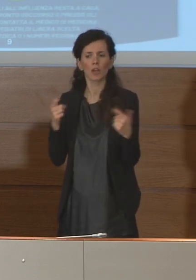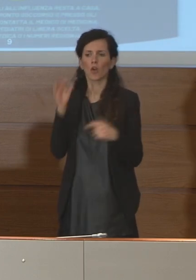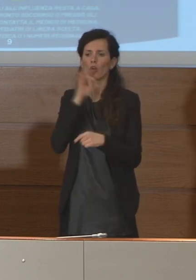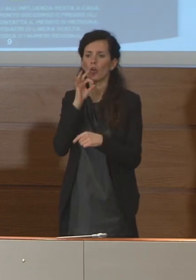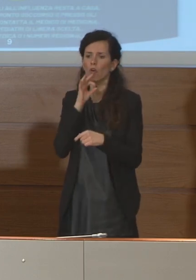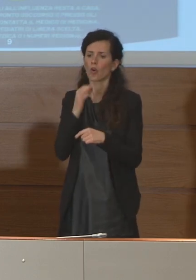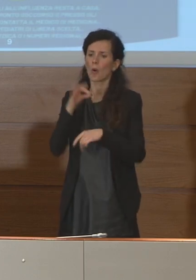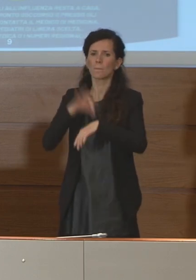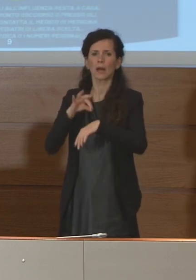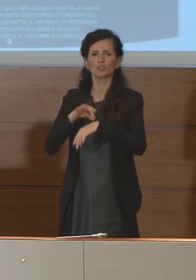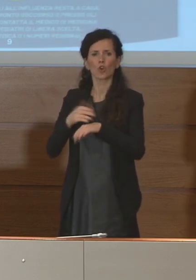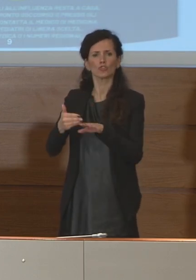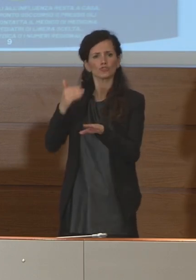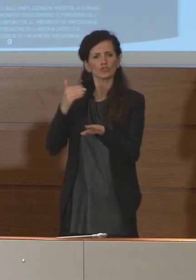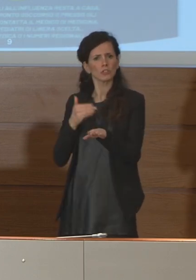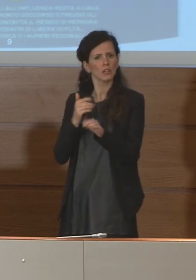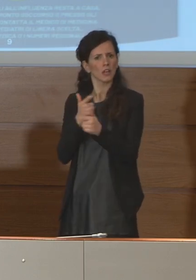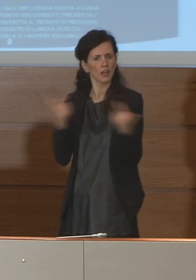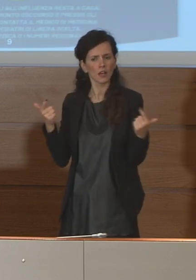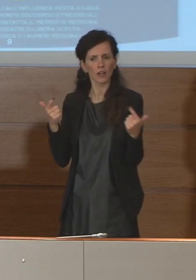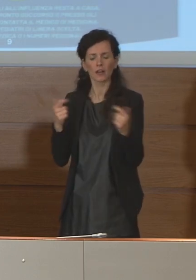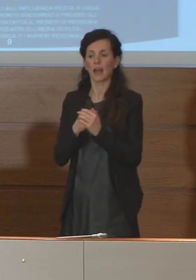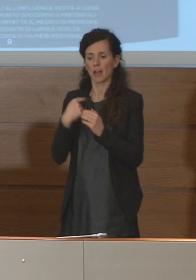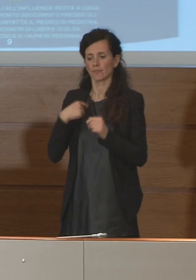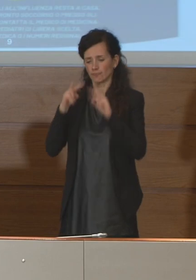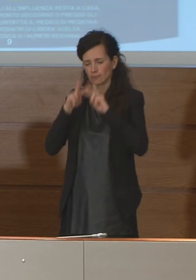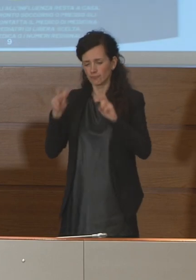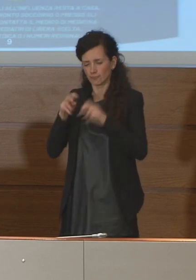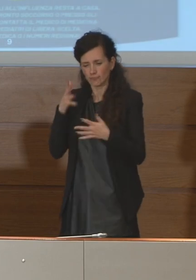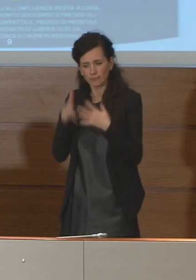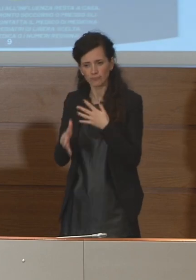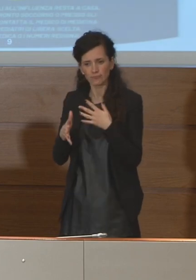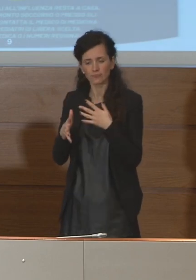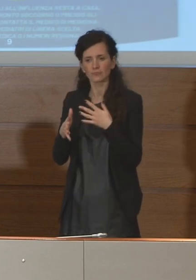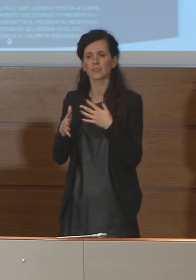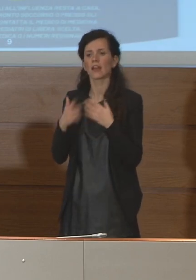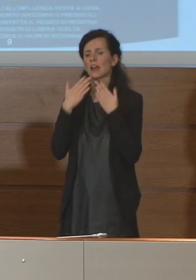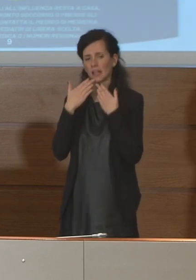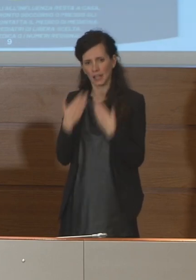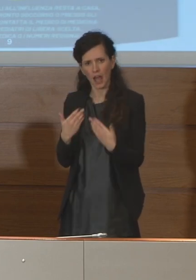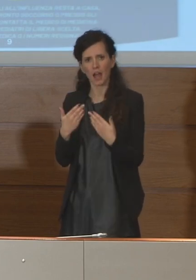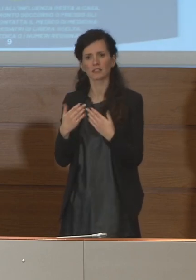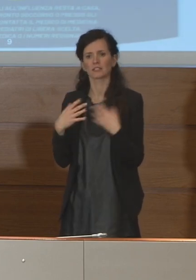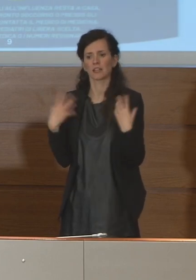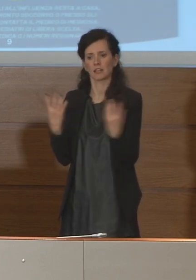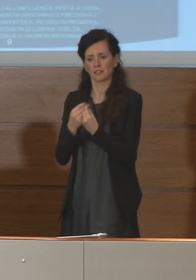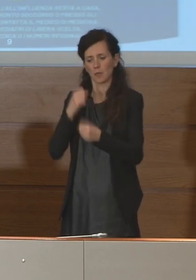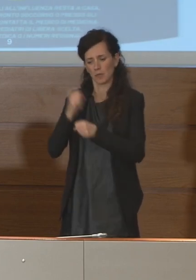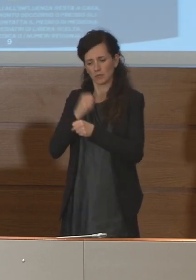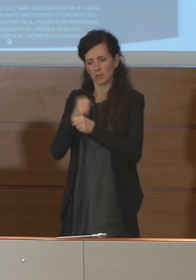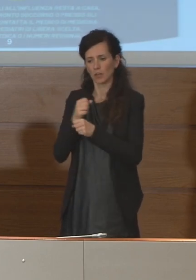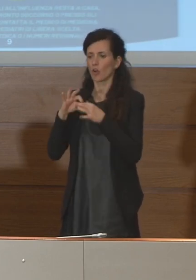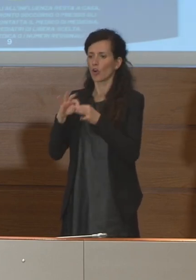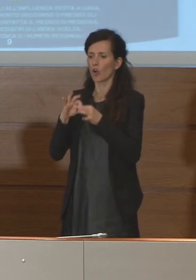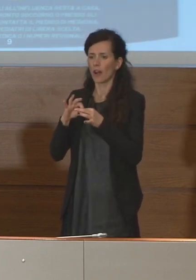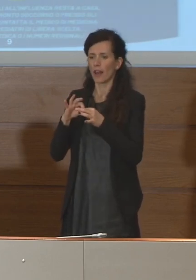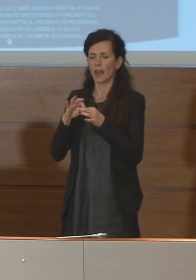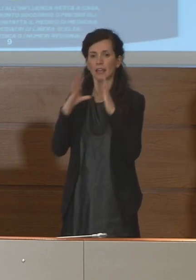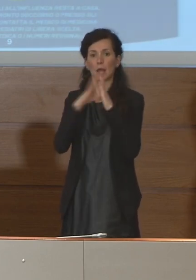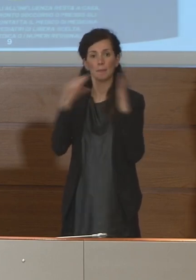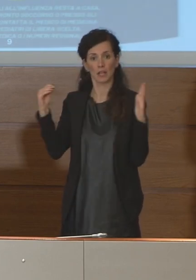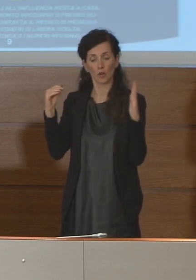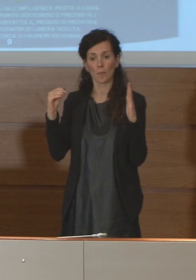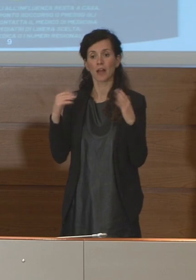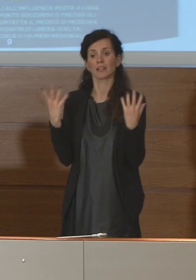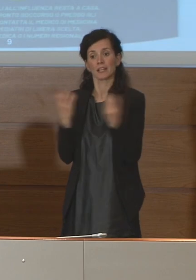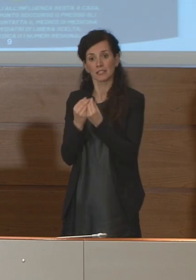altre morbidità. L'approfondimento che abbiamo fatto anche grazie ai colleghi dell'Emilia Romagna e dell'ospedale di